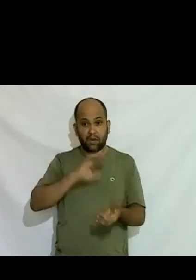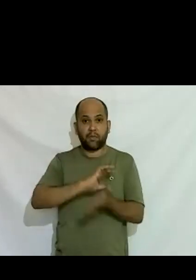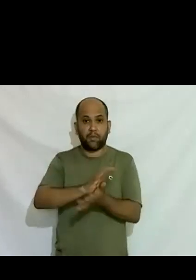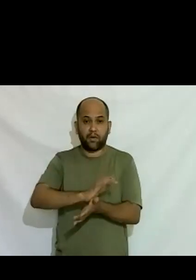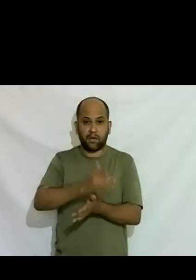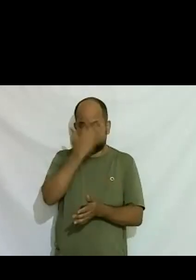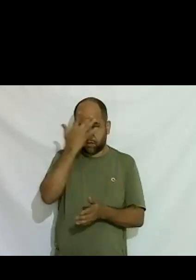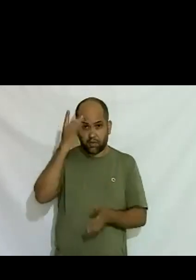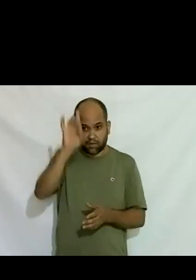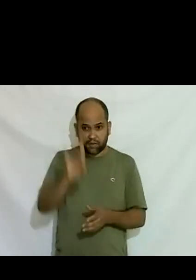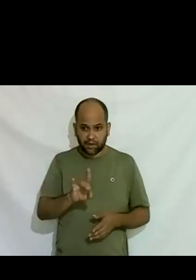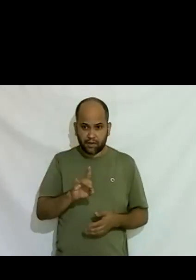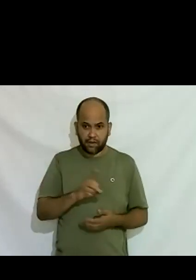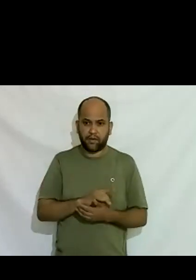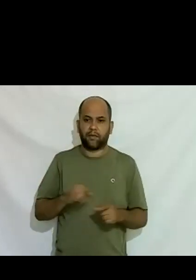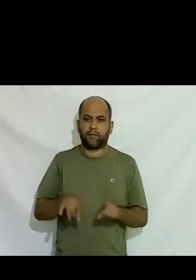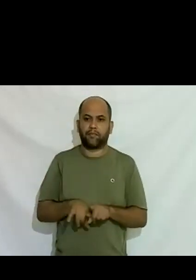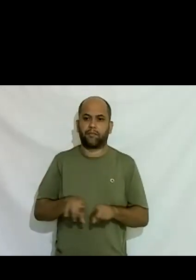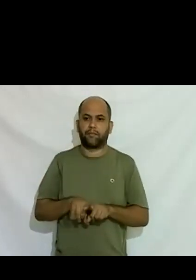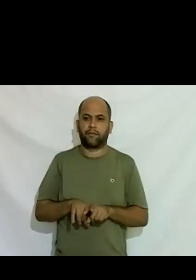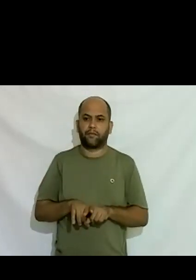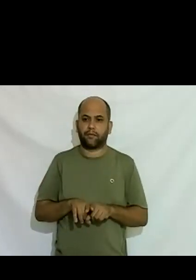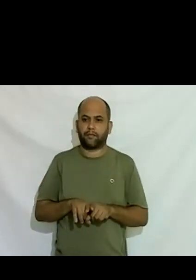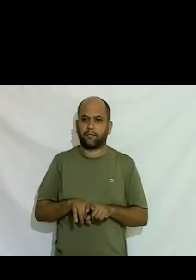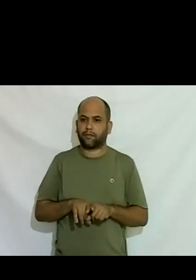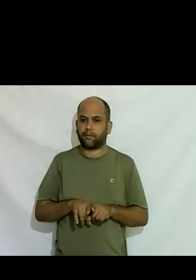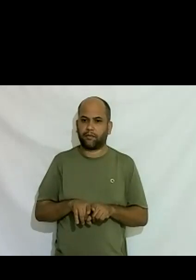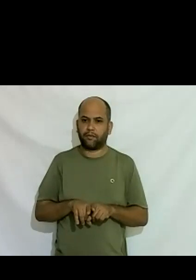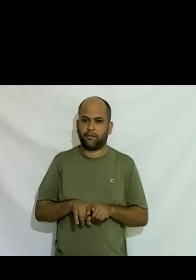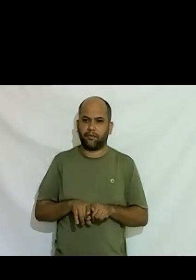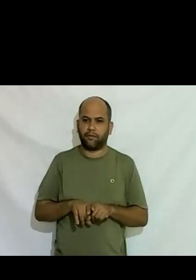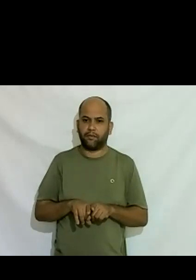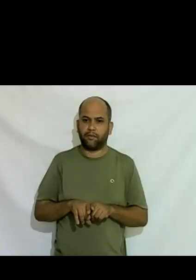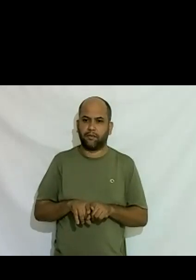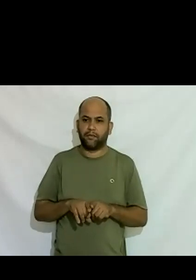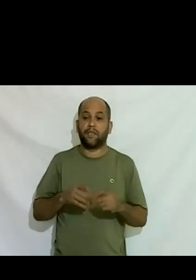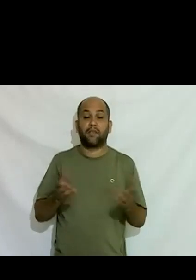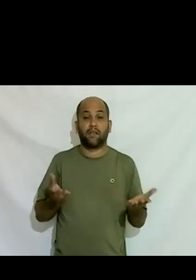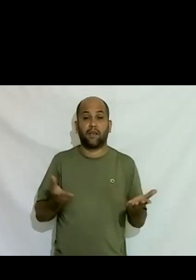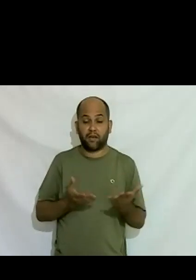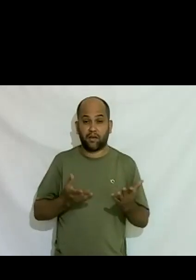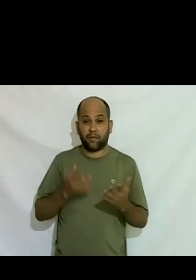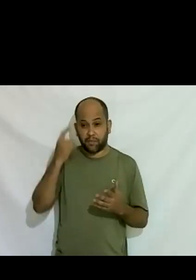deficiência né que recentemente ouvi um ministro dizer que criança deficiente atrapalha os outros né